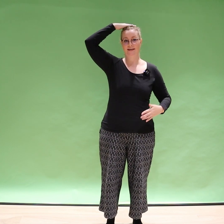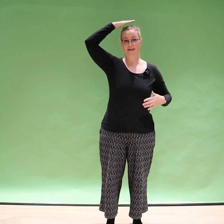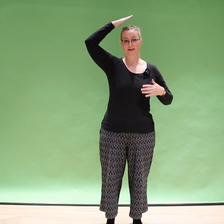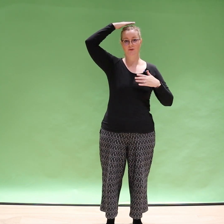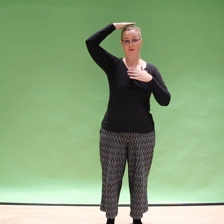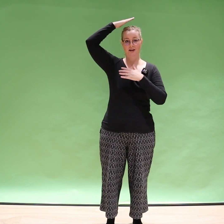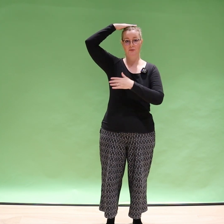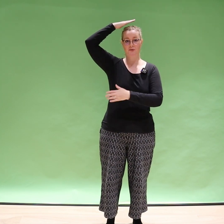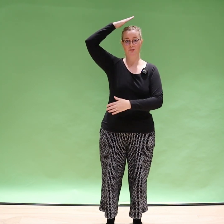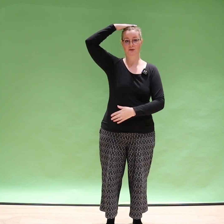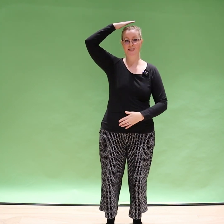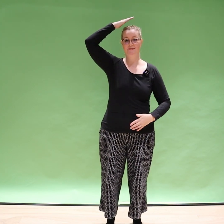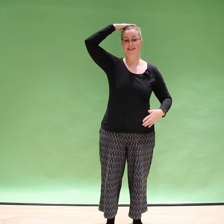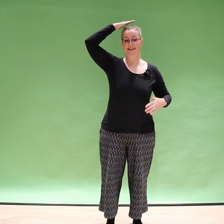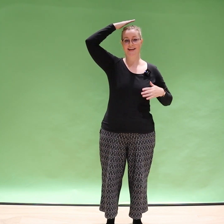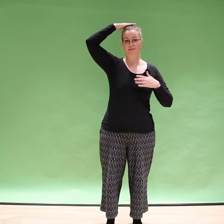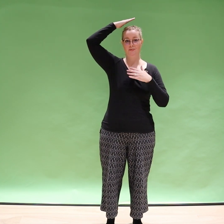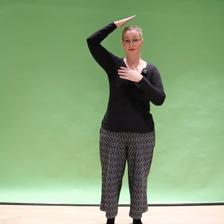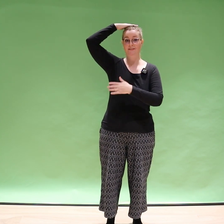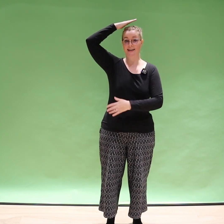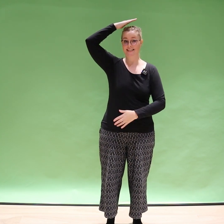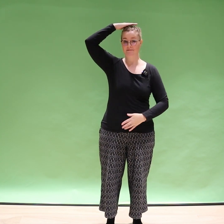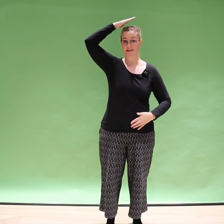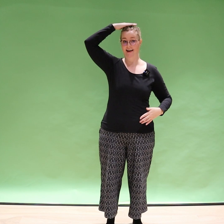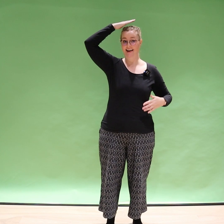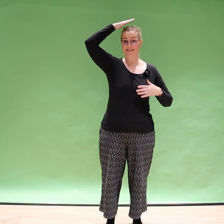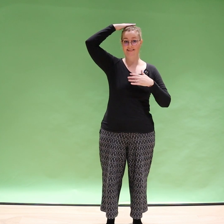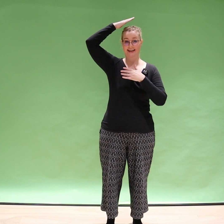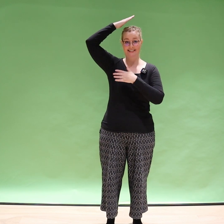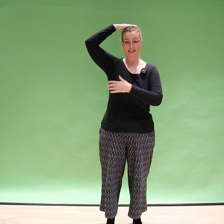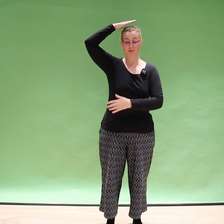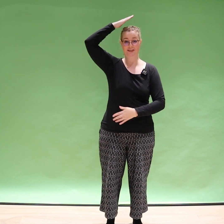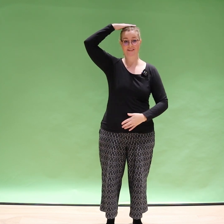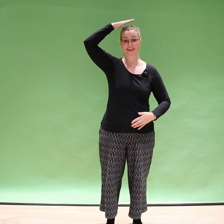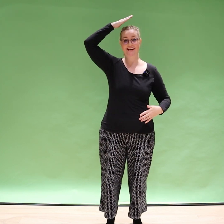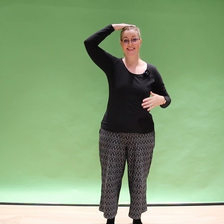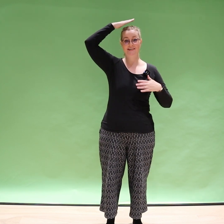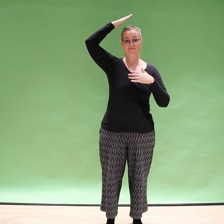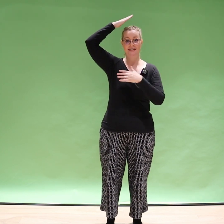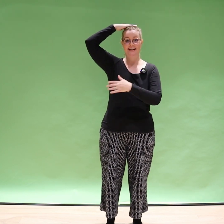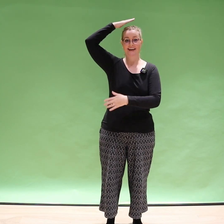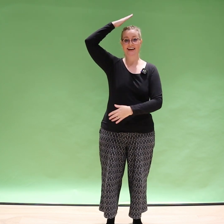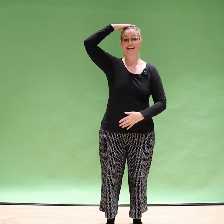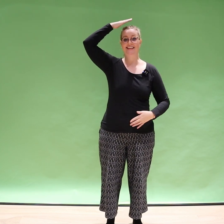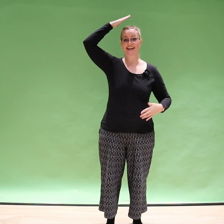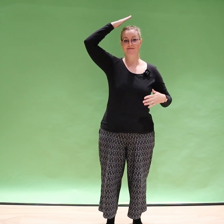Ja nyt tarkoitus olisi, että tämä pyörivä käsi ei tekisi taputtavaa liikettä, eikä täällä